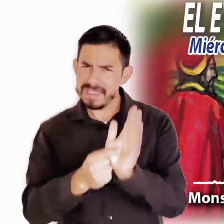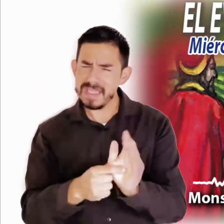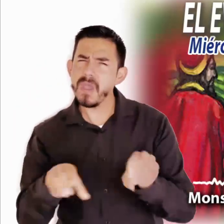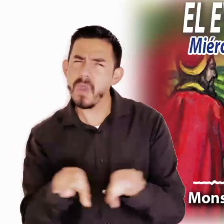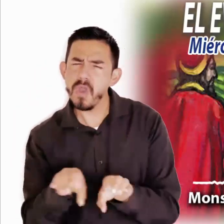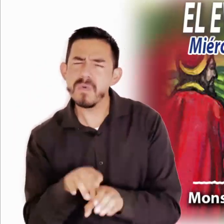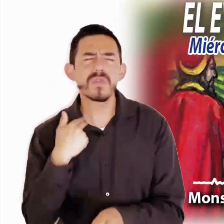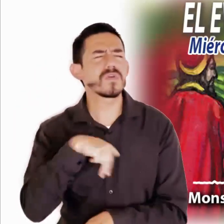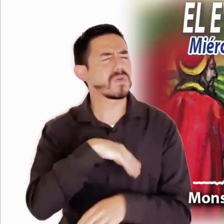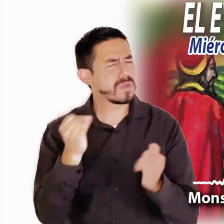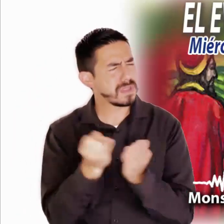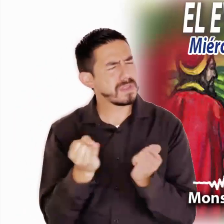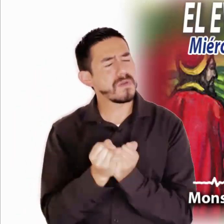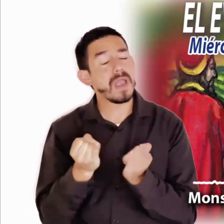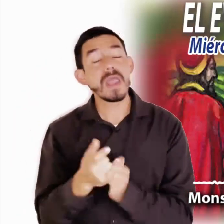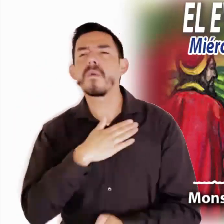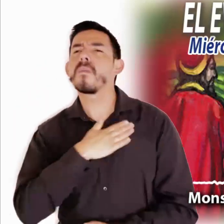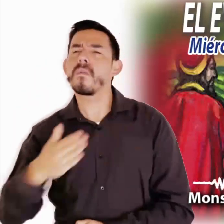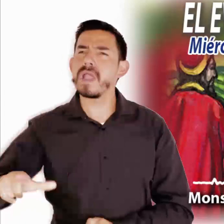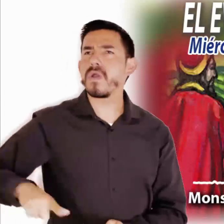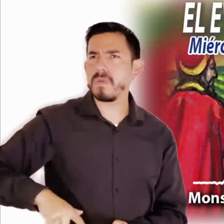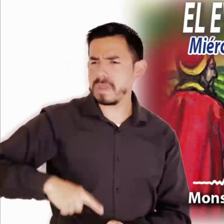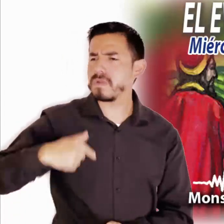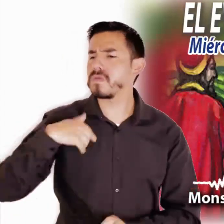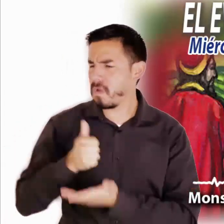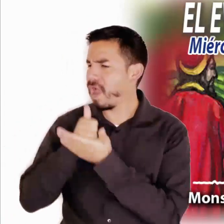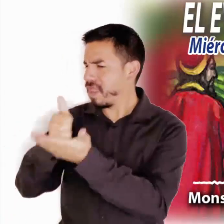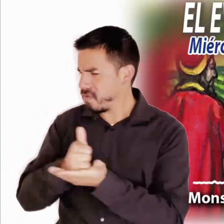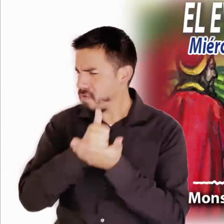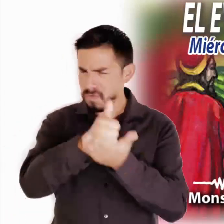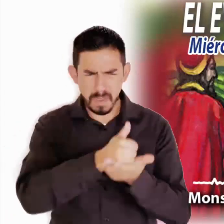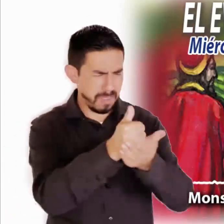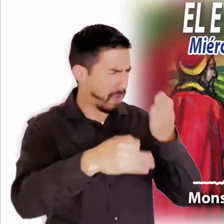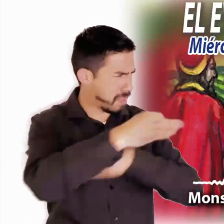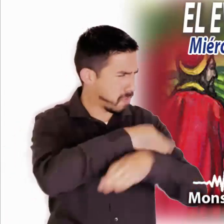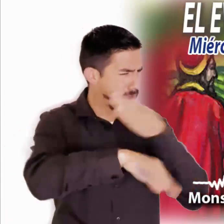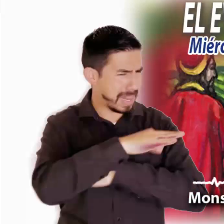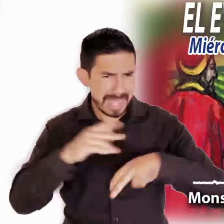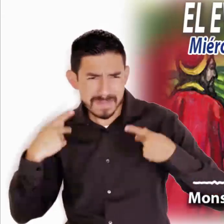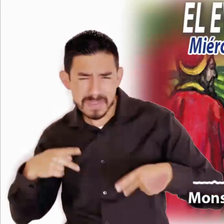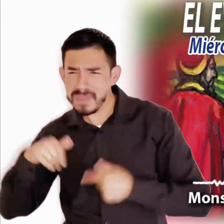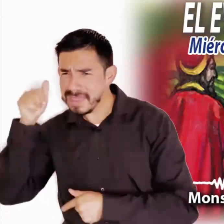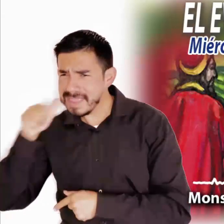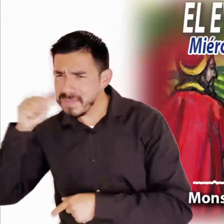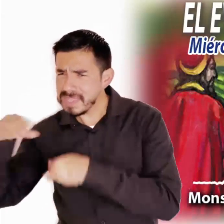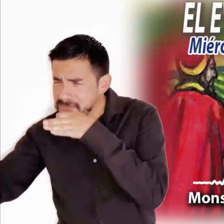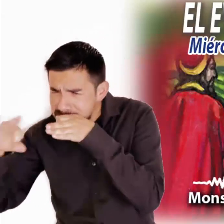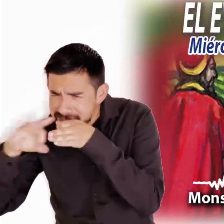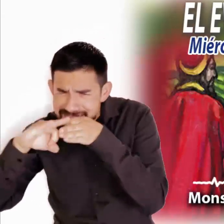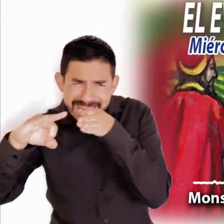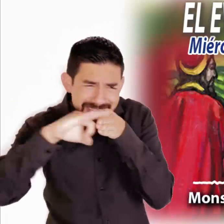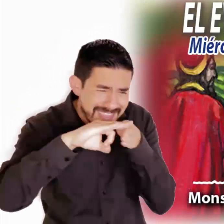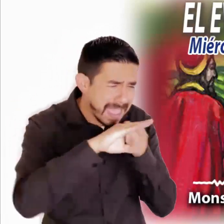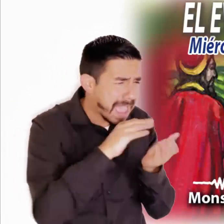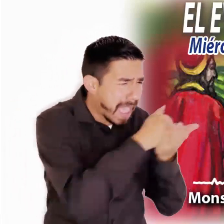reflexionar en este mismo sentido. El buen gobernante ve por las necesidades de todos sus ciudadanos y procura estar más